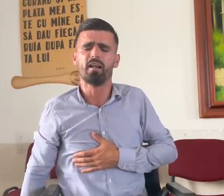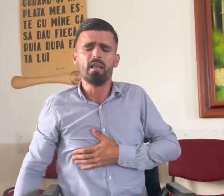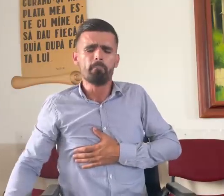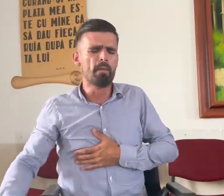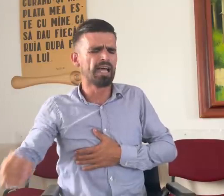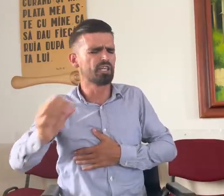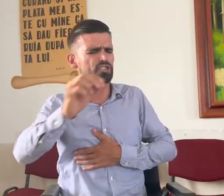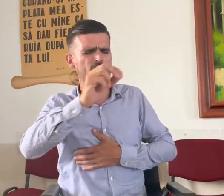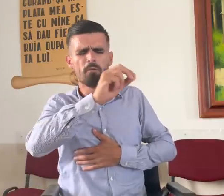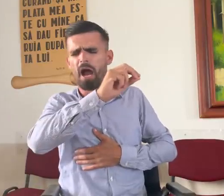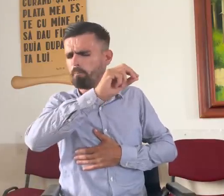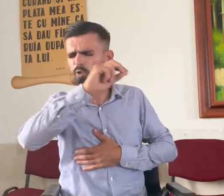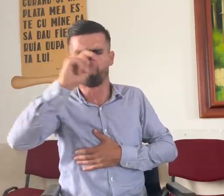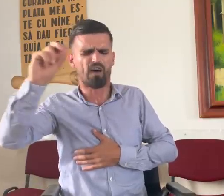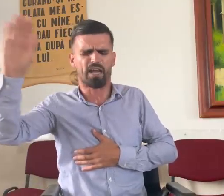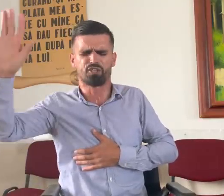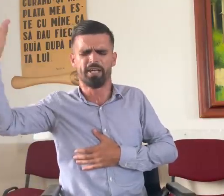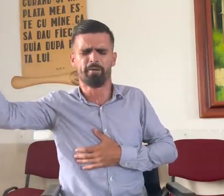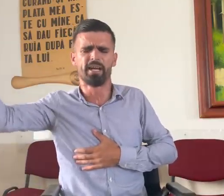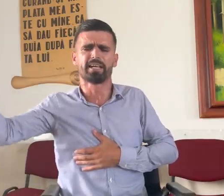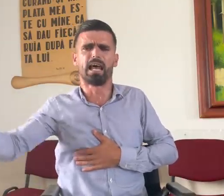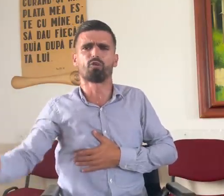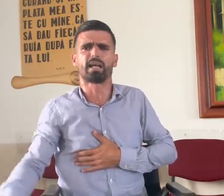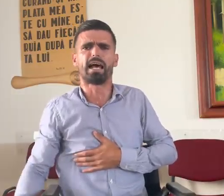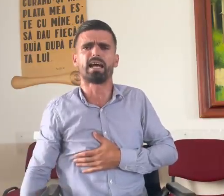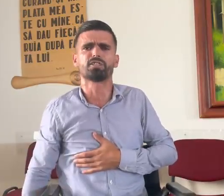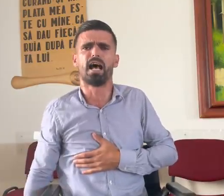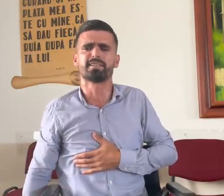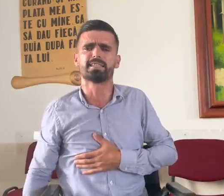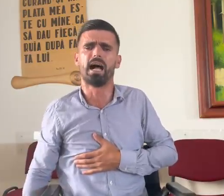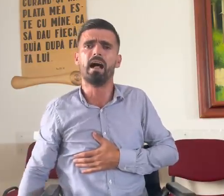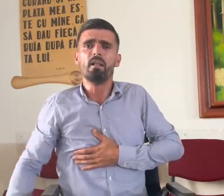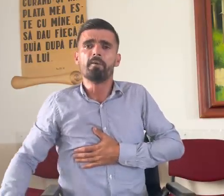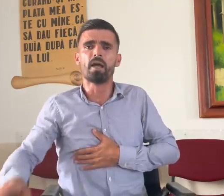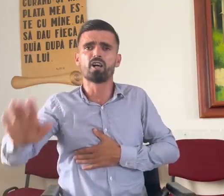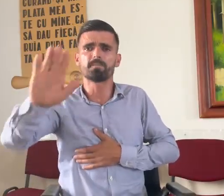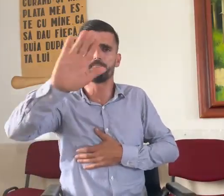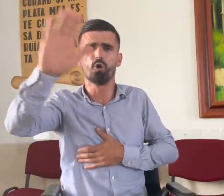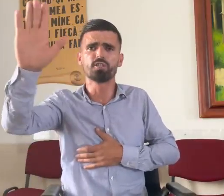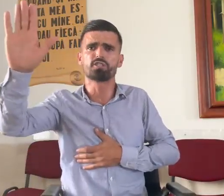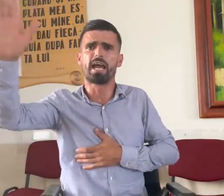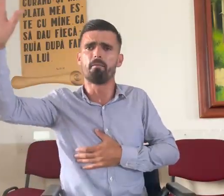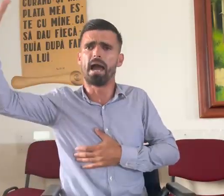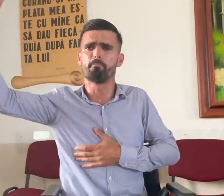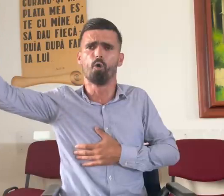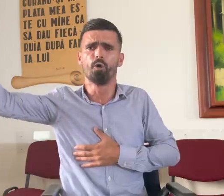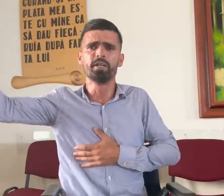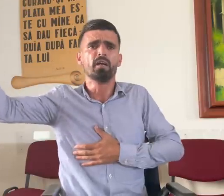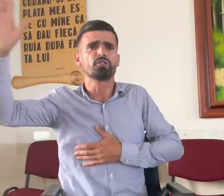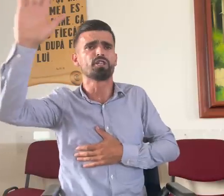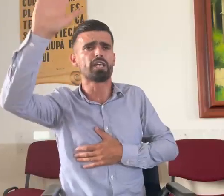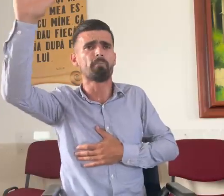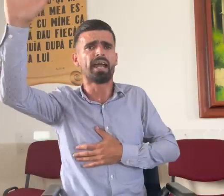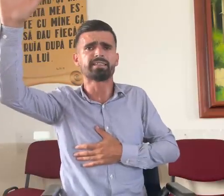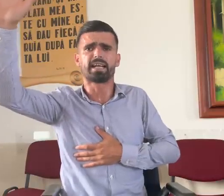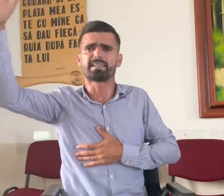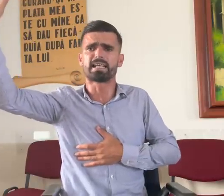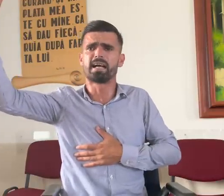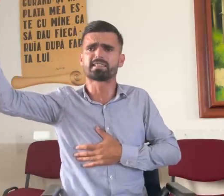Medicii nu mi-au putut face nimic la lucrarea aceasta, mi-au spus cei mai buni și cei mai interesați